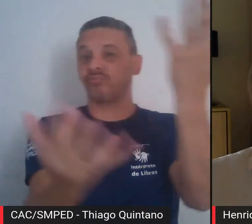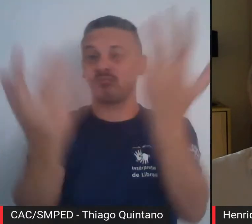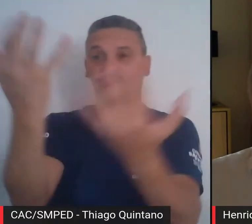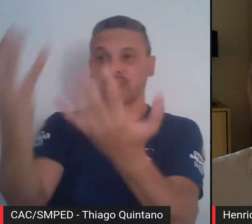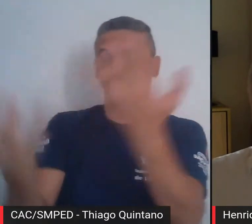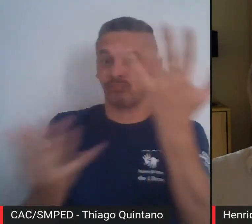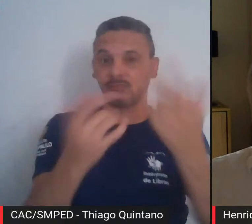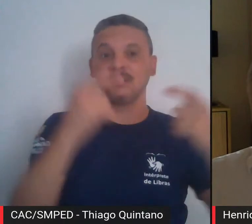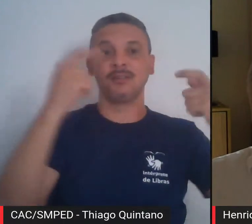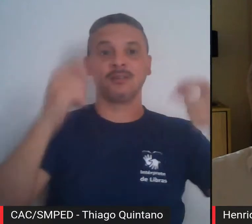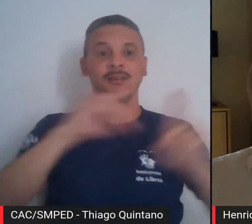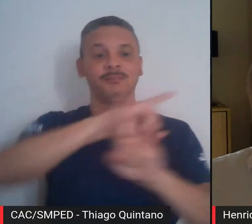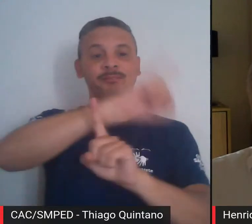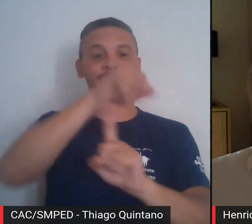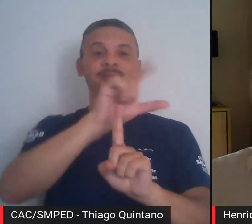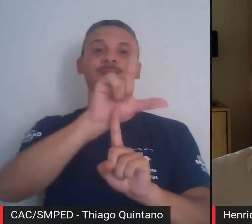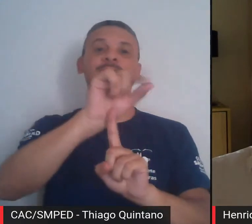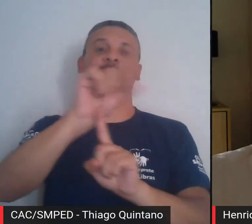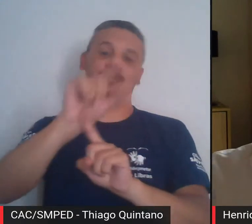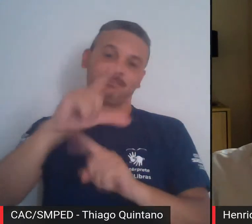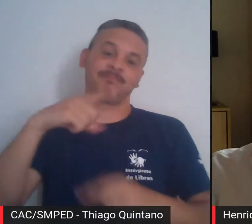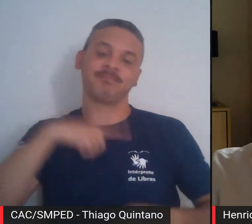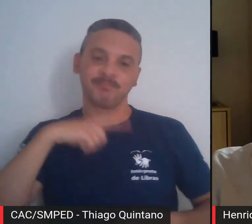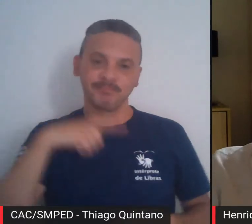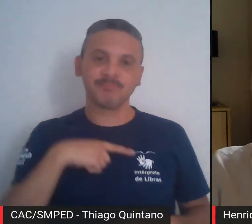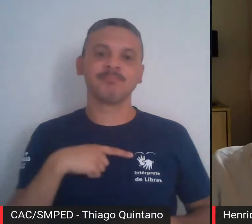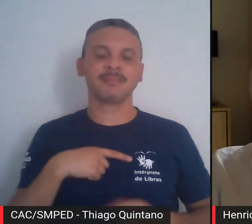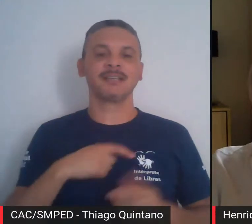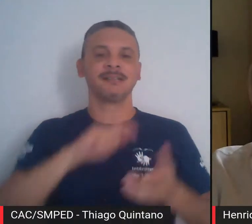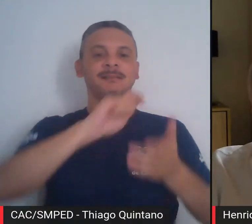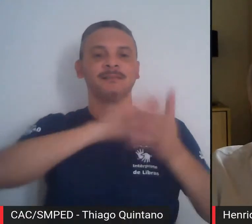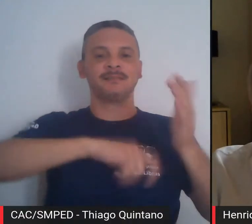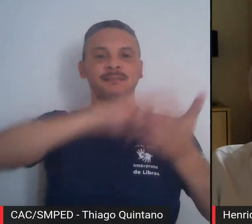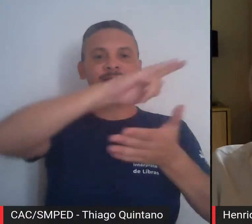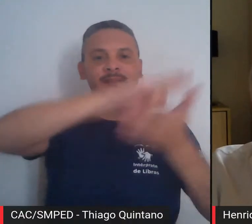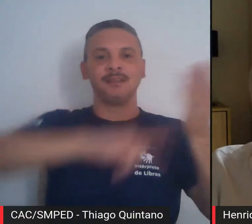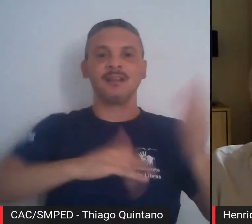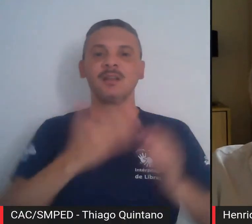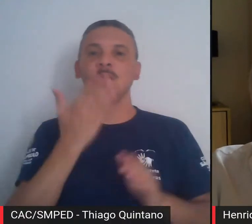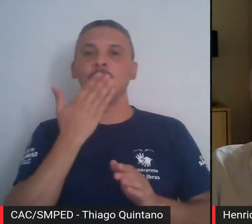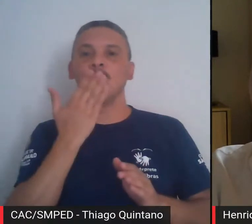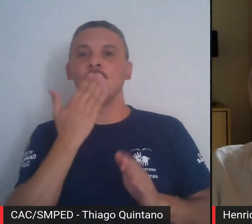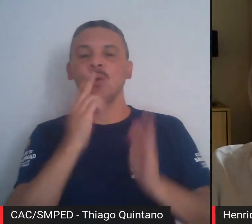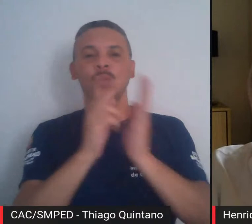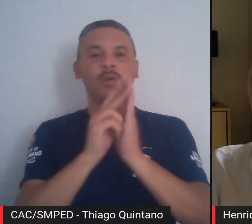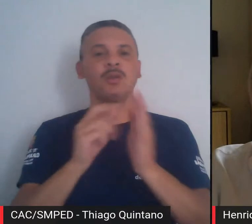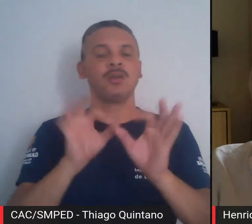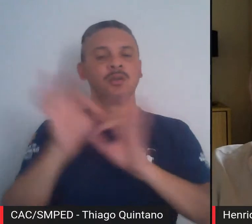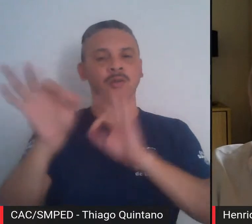elevação e as tratativas de regulamentação do território indígena continuam